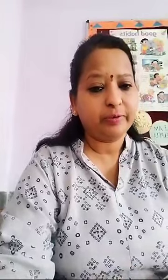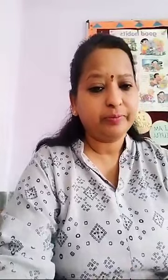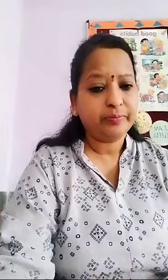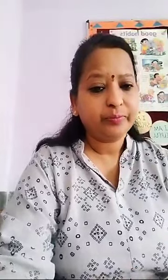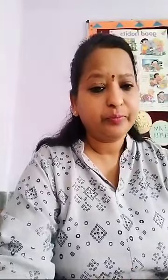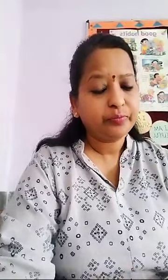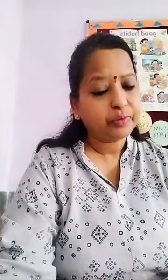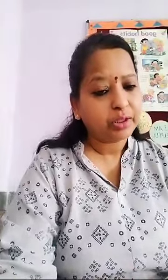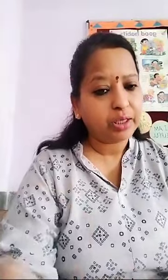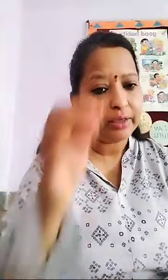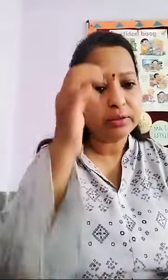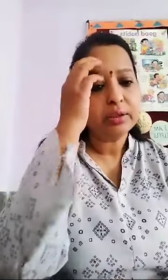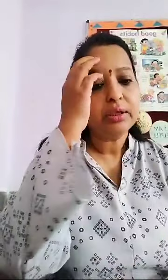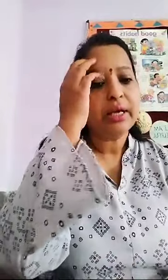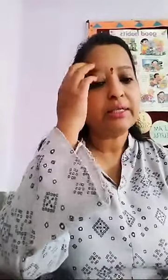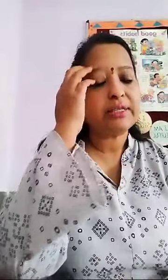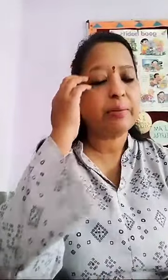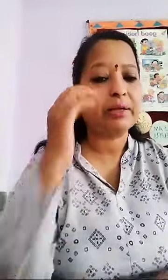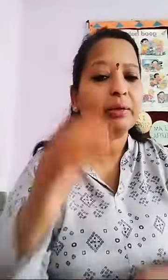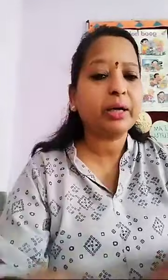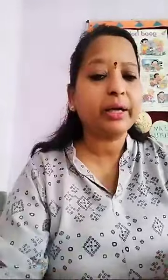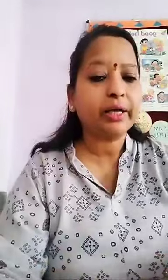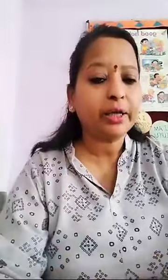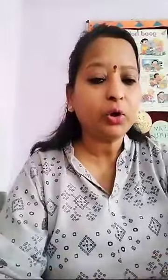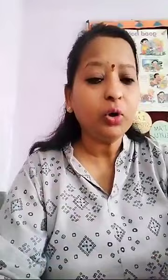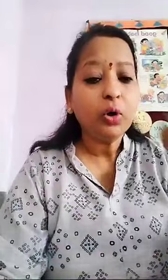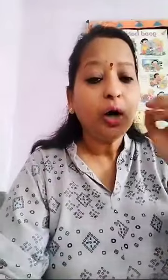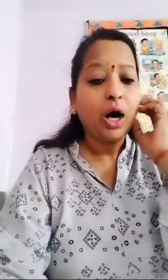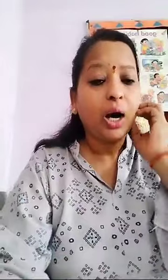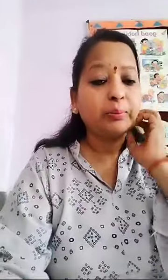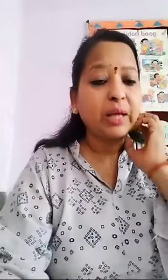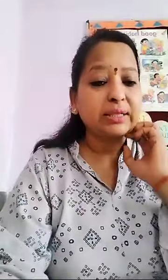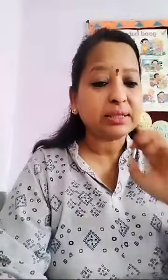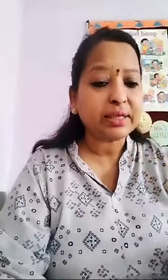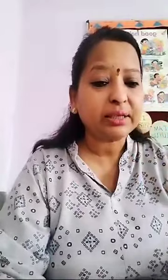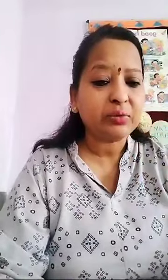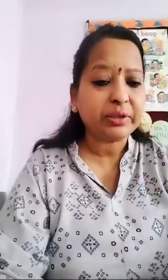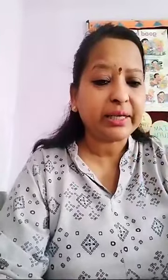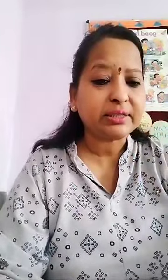done इसके बाद हम करेंगे देखो अब ध्यान से चित्ते यह समाए रहा